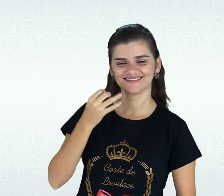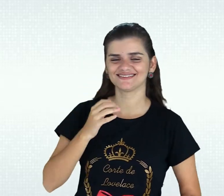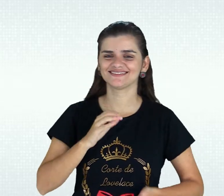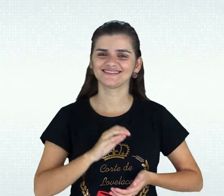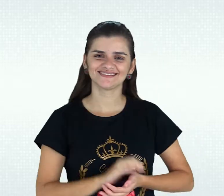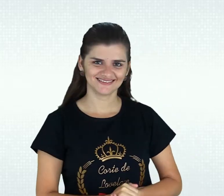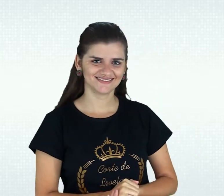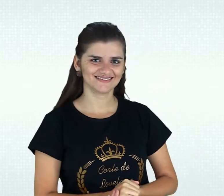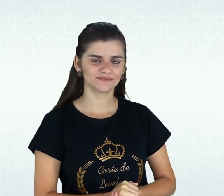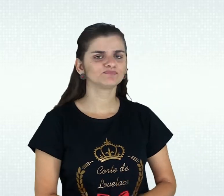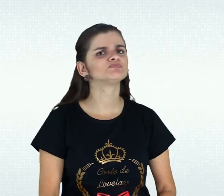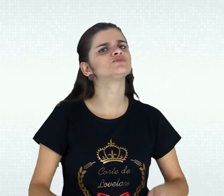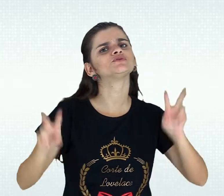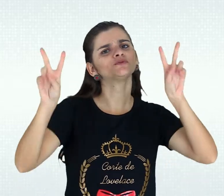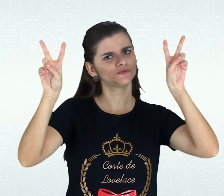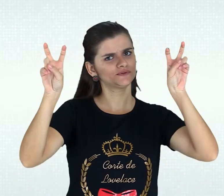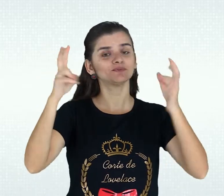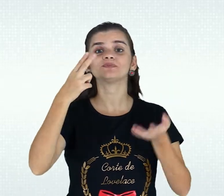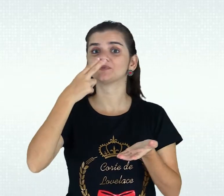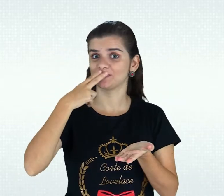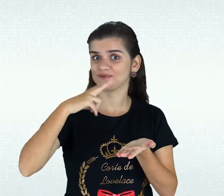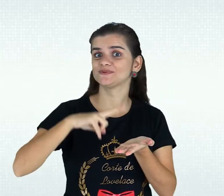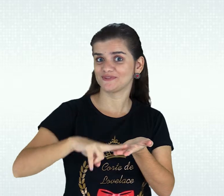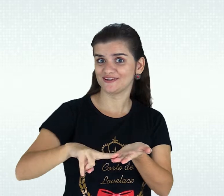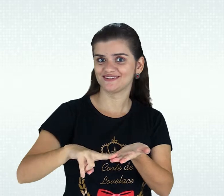este. Carta aberta.